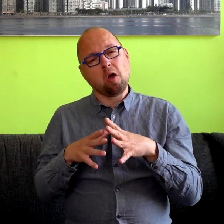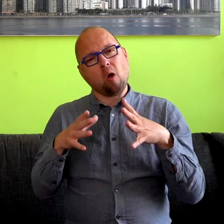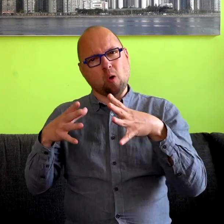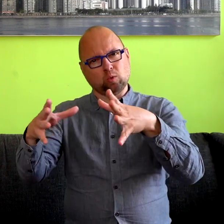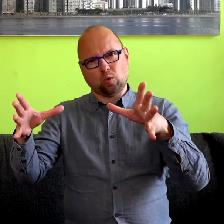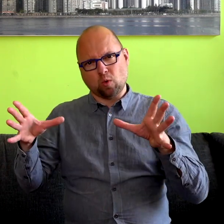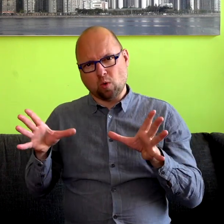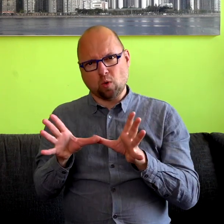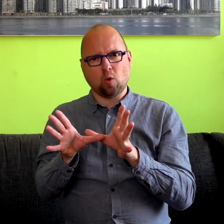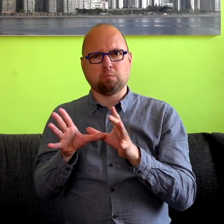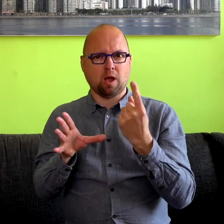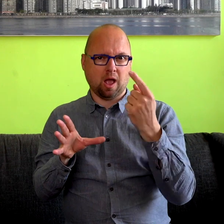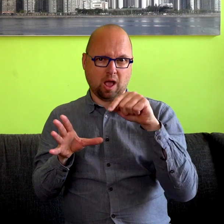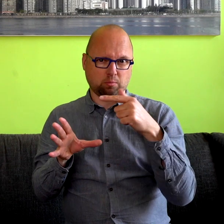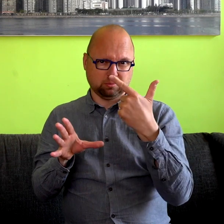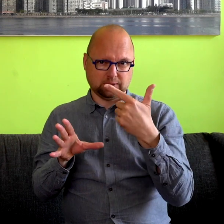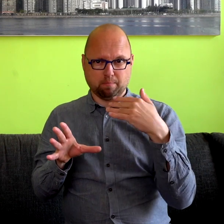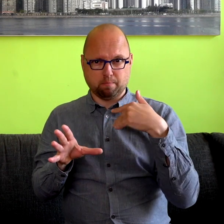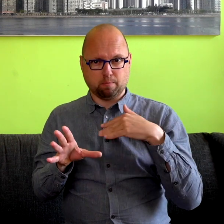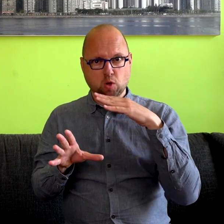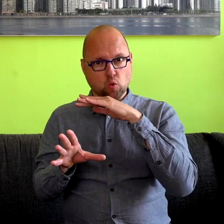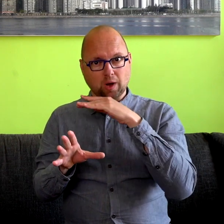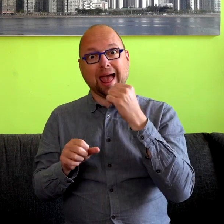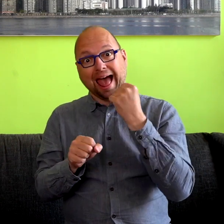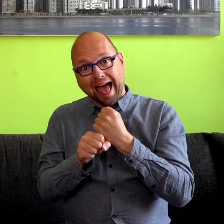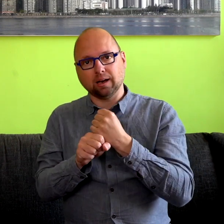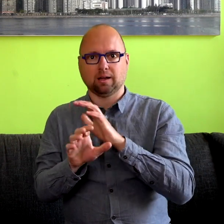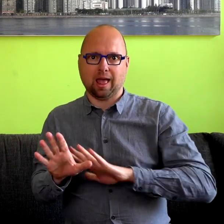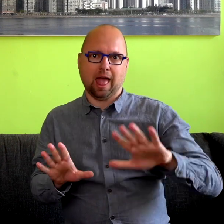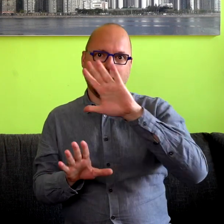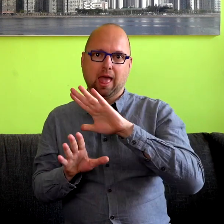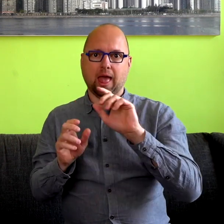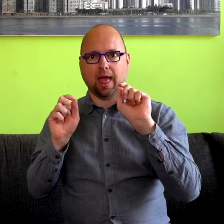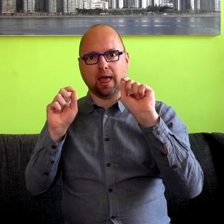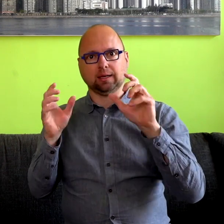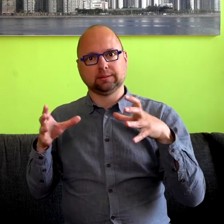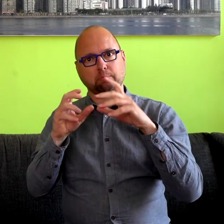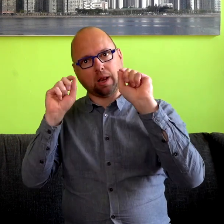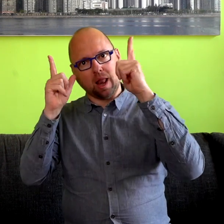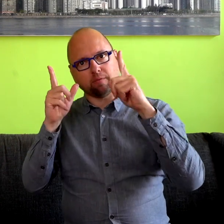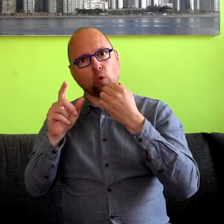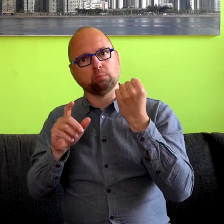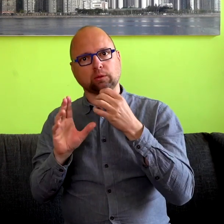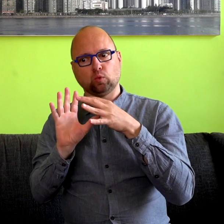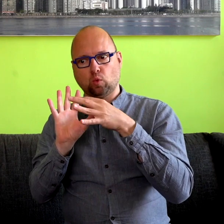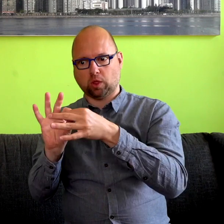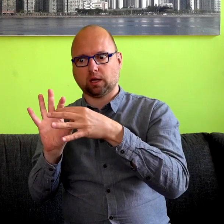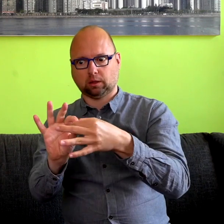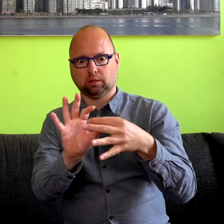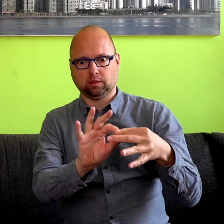1,7 miljoen, en in zekere zin de hele samenleving, omdat die contact heeft met die 1,7 miljoen slechthorenden,